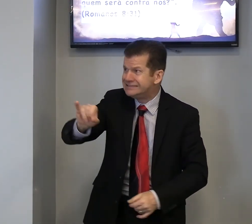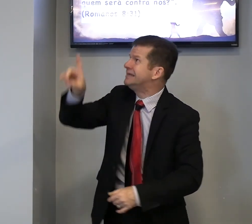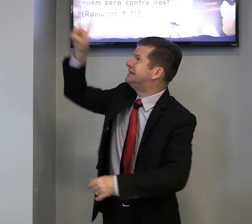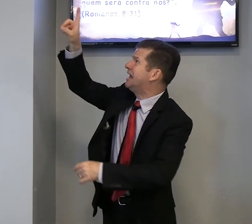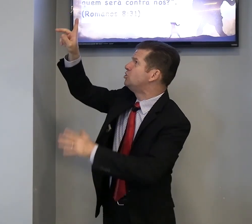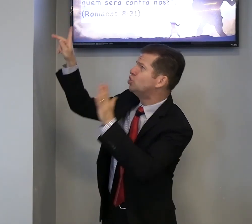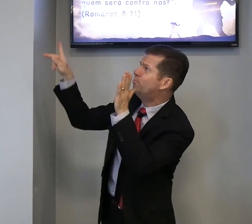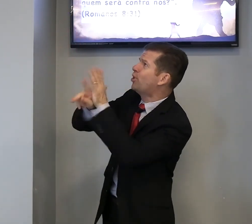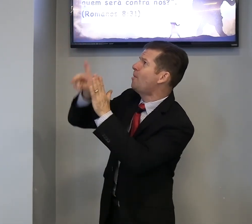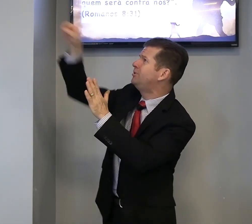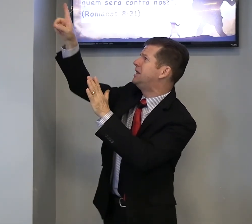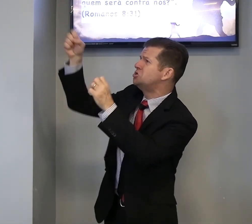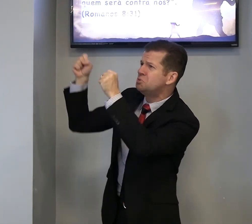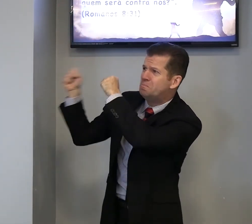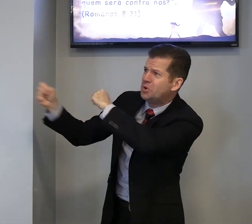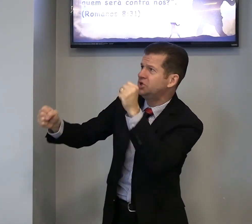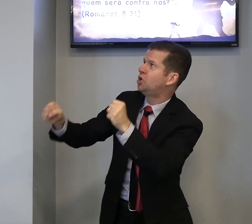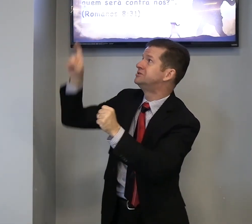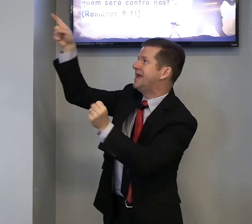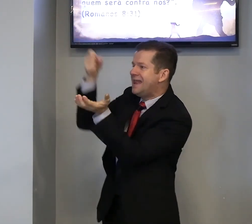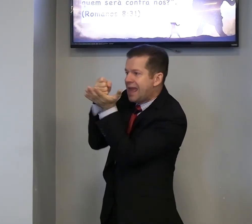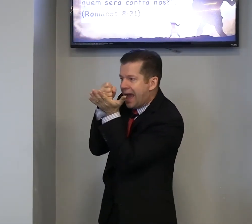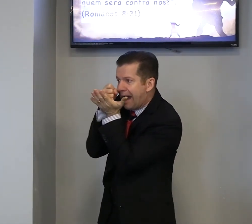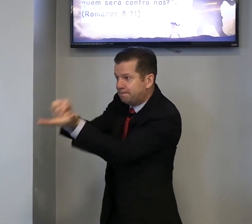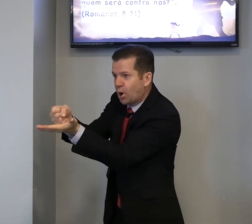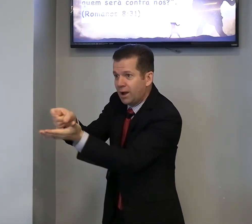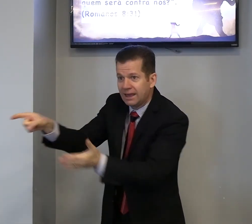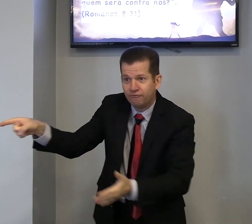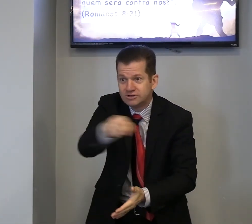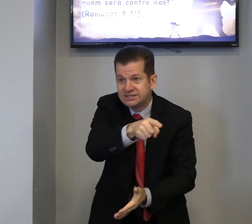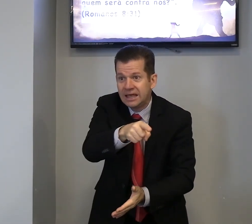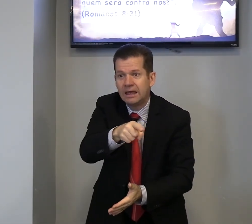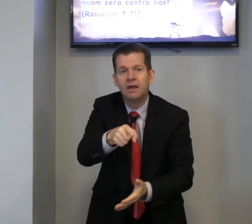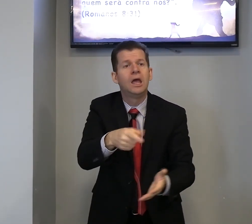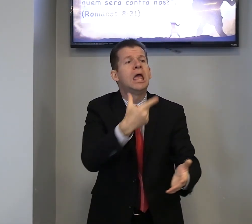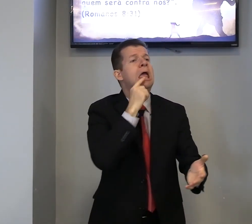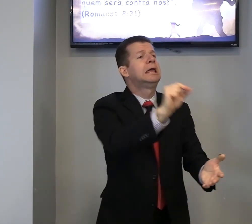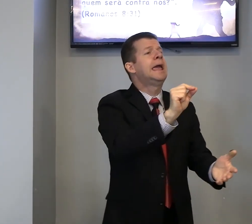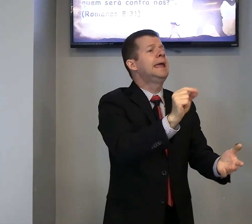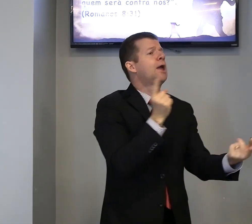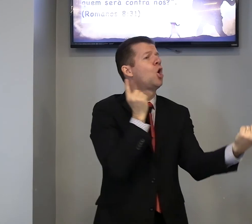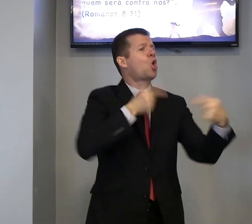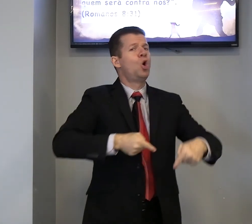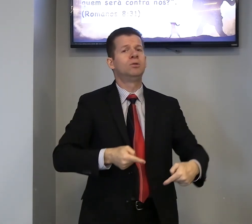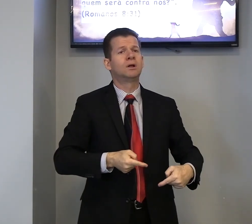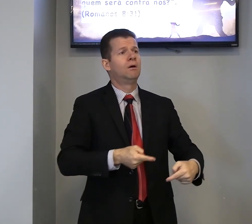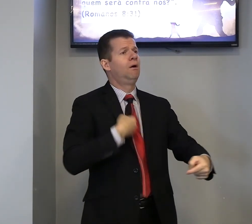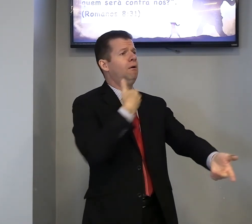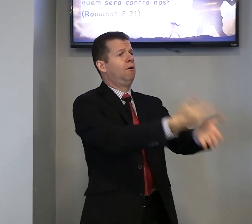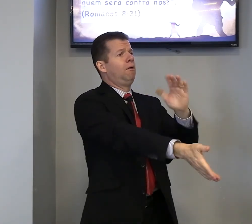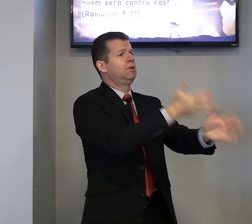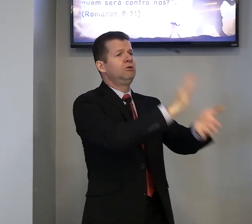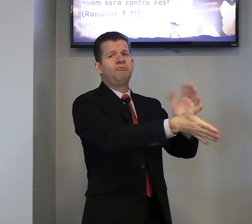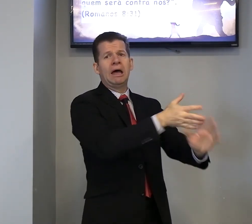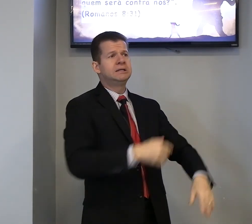se, Deus, o próprio, Deus, poderoso, ele, apoia, você, quem, conta, não faz,